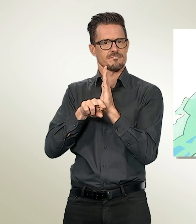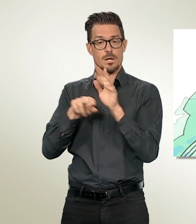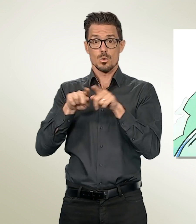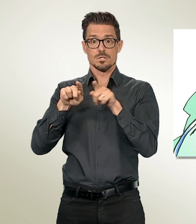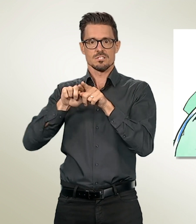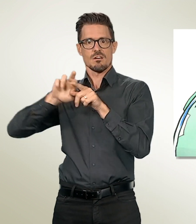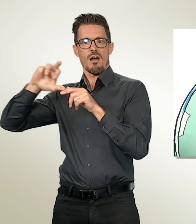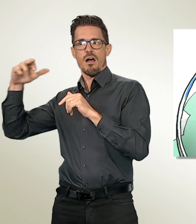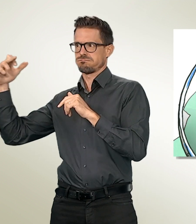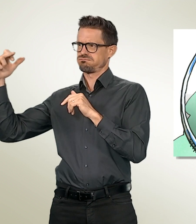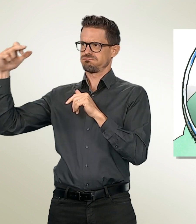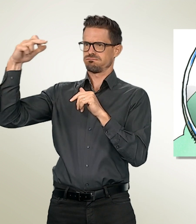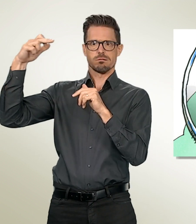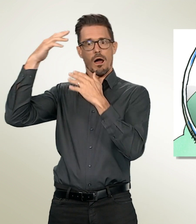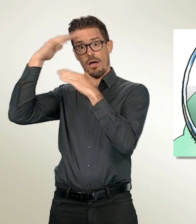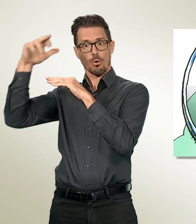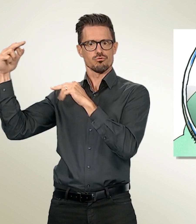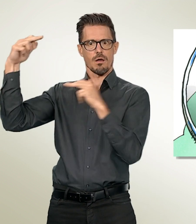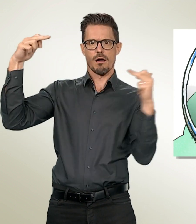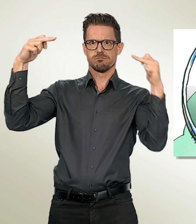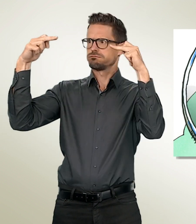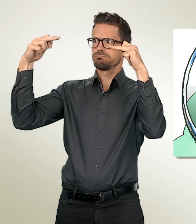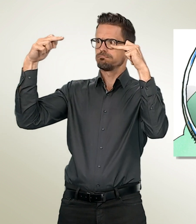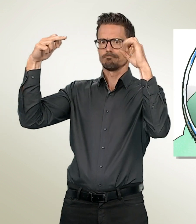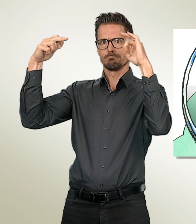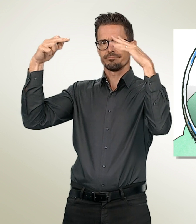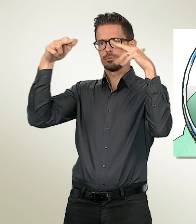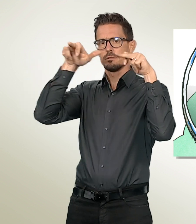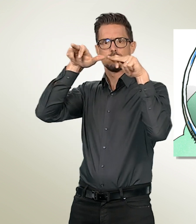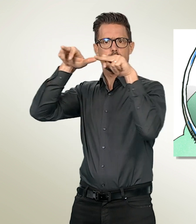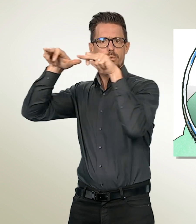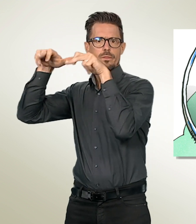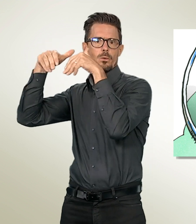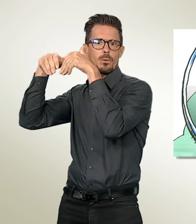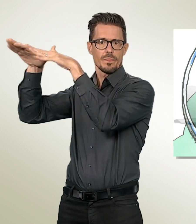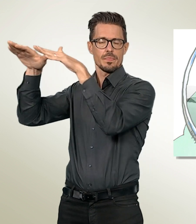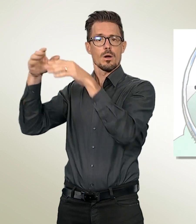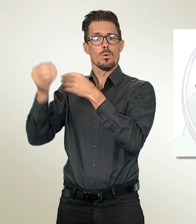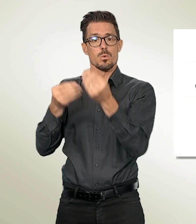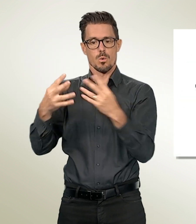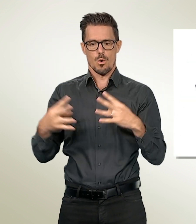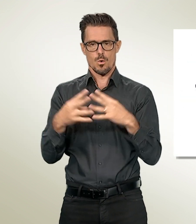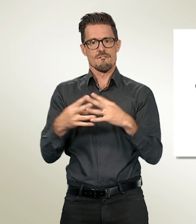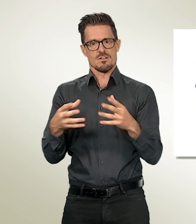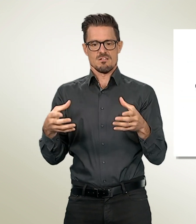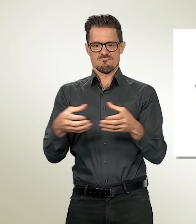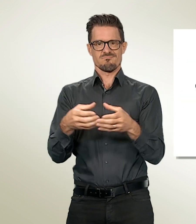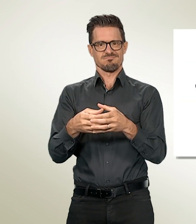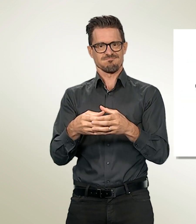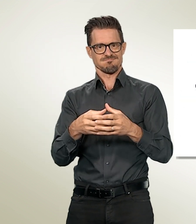ou encore défendre notre espace aérien et nos troupes en cas de conflit armé. Pour toutes ces missions, on utilise aujourd